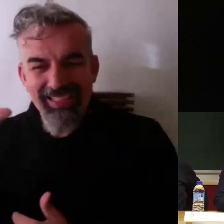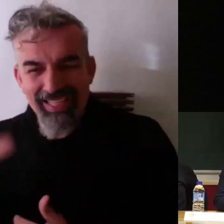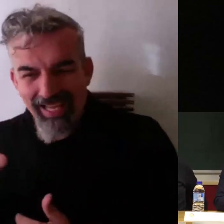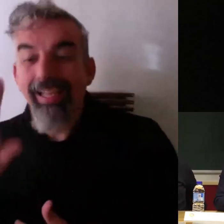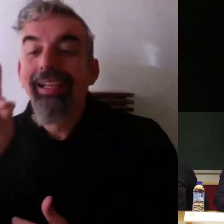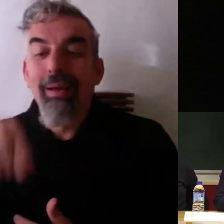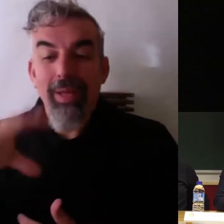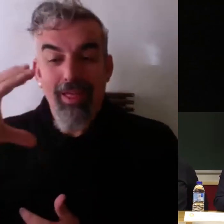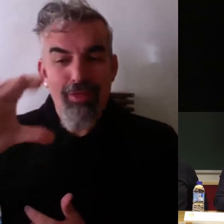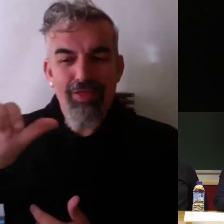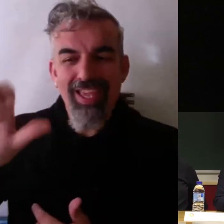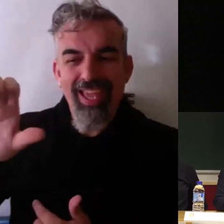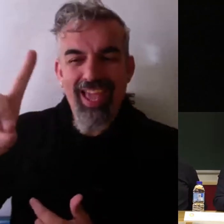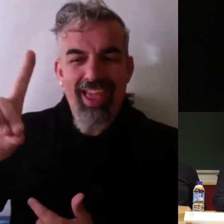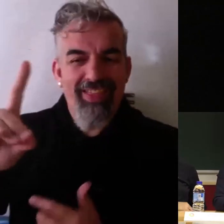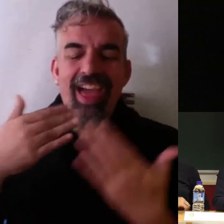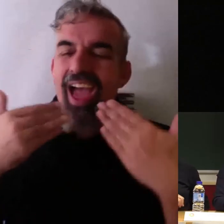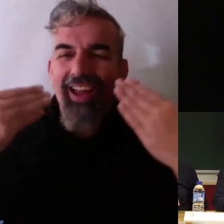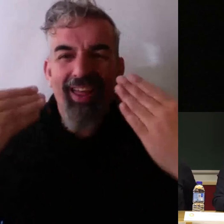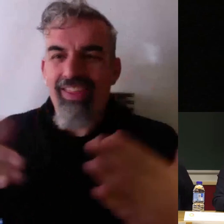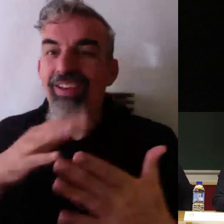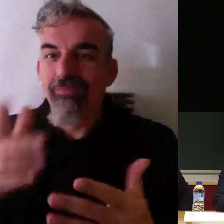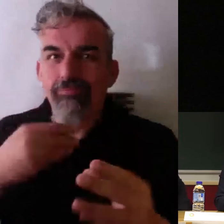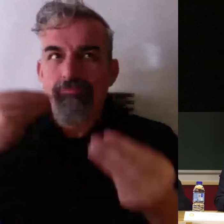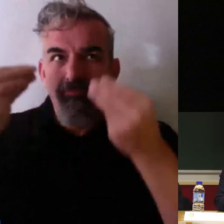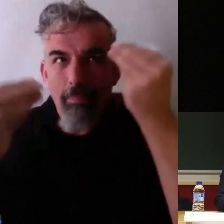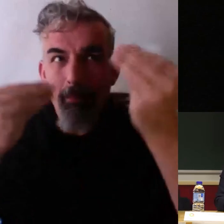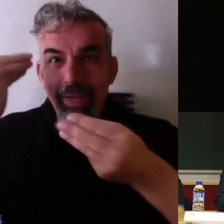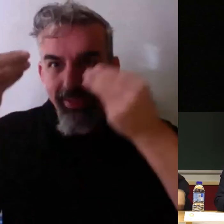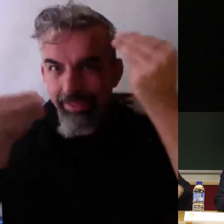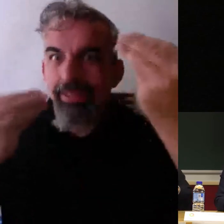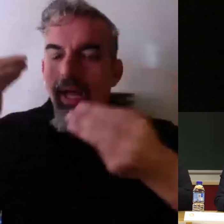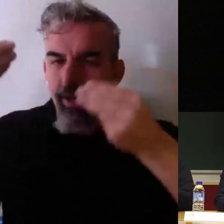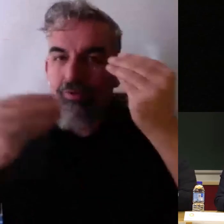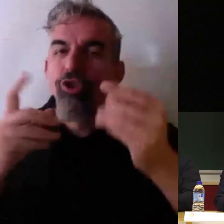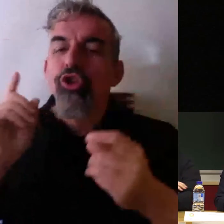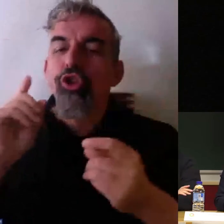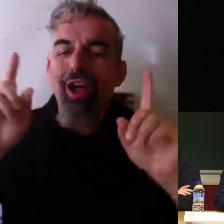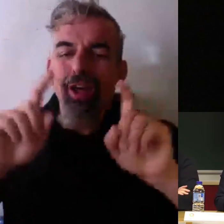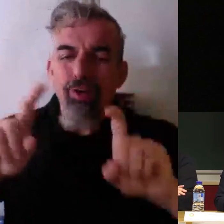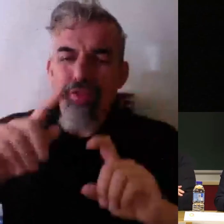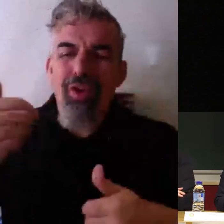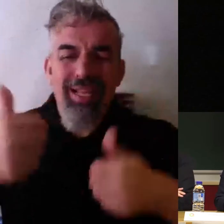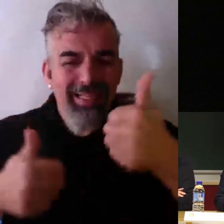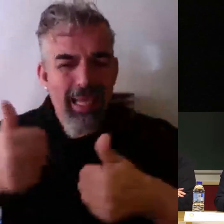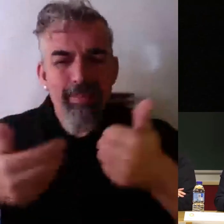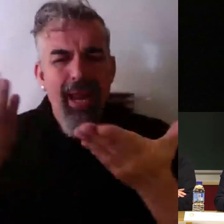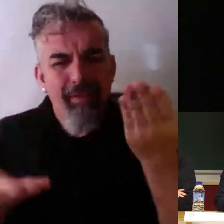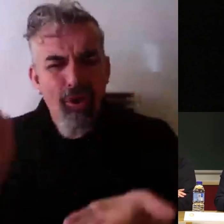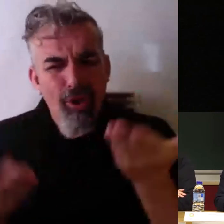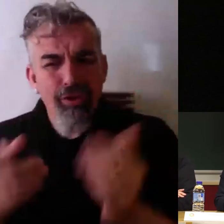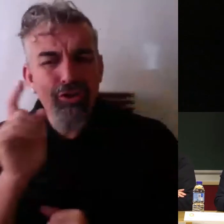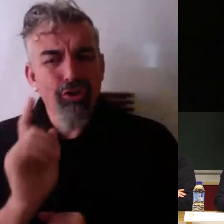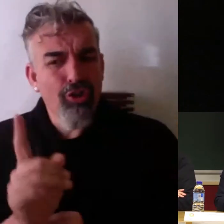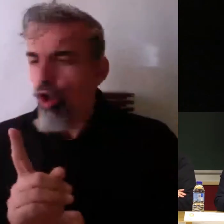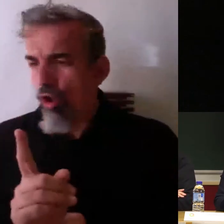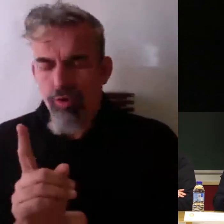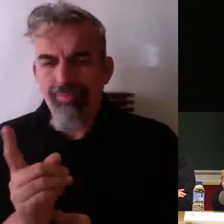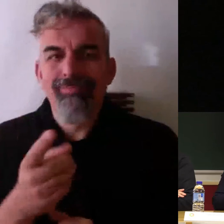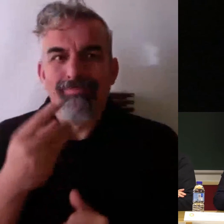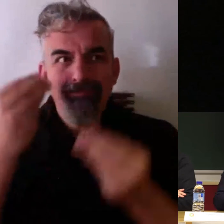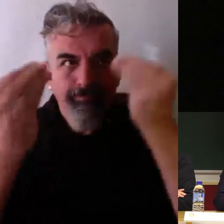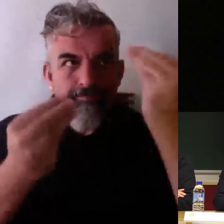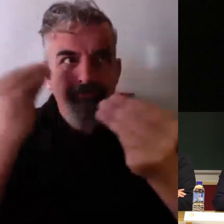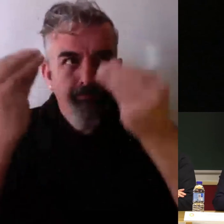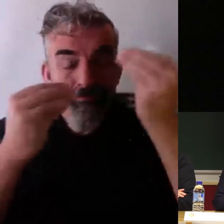CIE esta iniciativa porque hay que pensar y de pensar mucho no solamente de educación de exámenes y de evaluación y de todo y yo creo que de